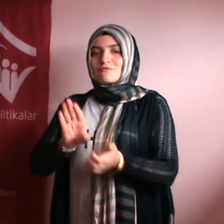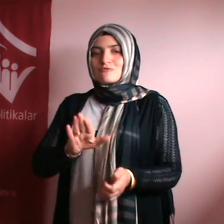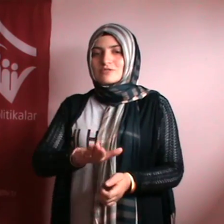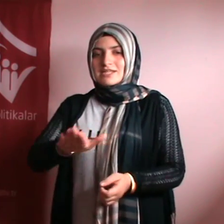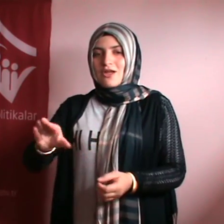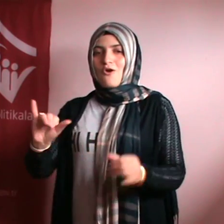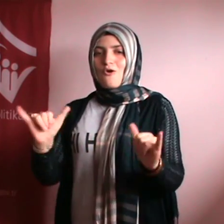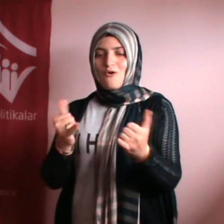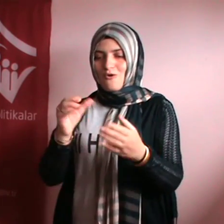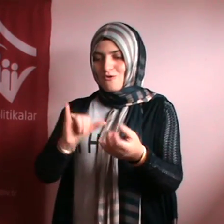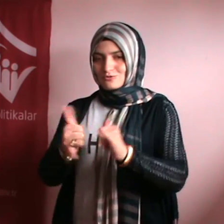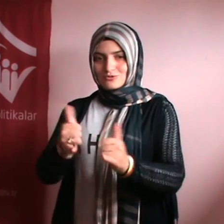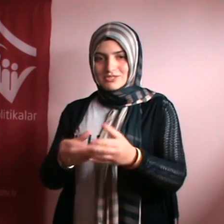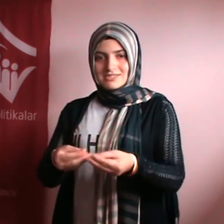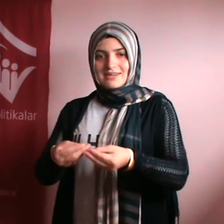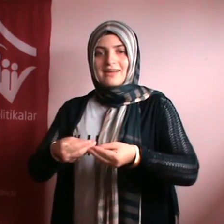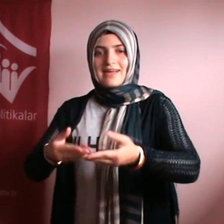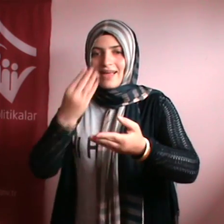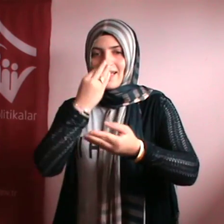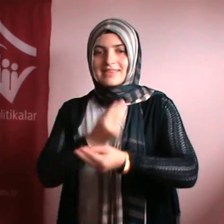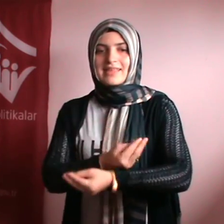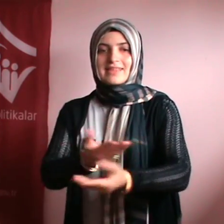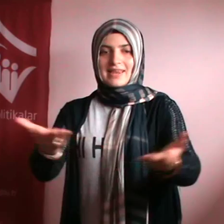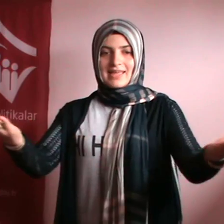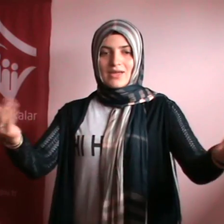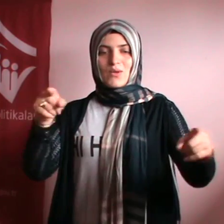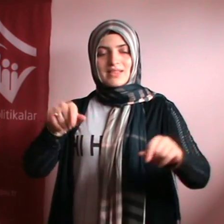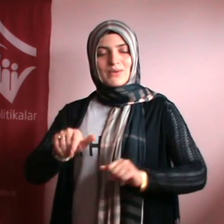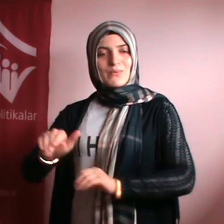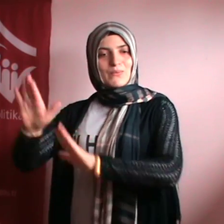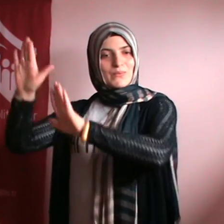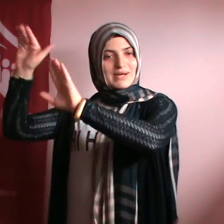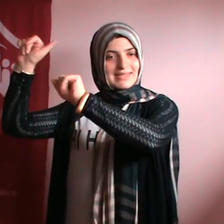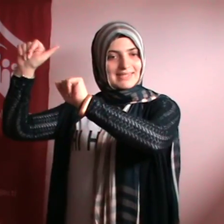İzlediğiniz İzlediğiniz için